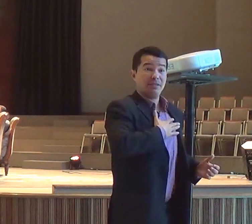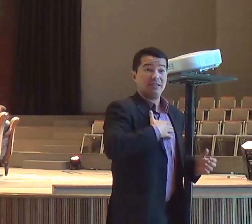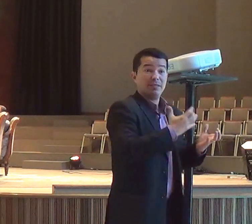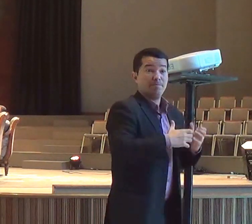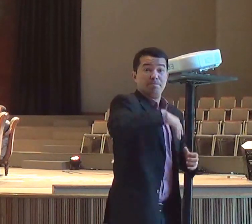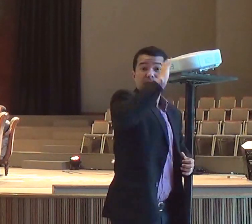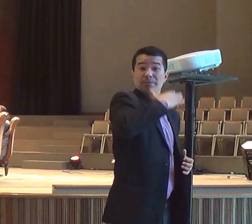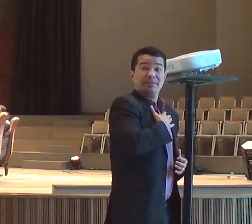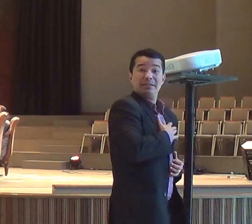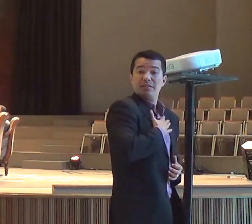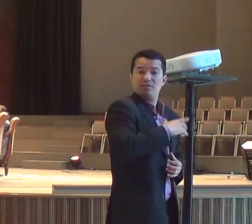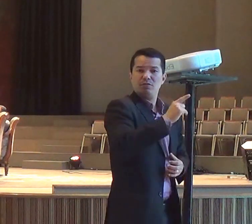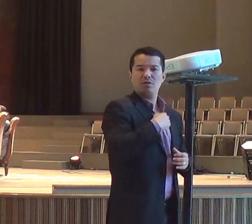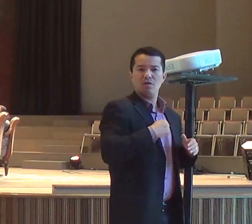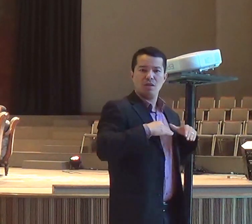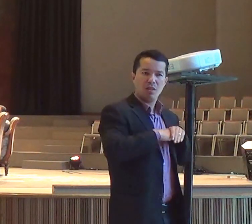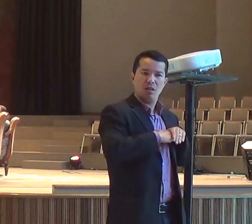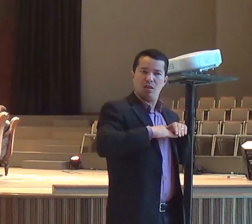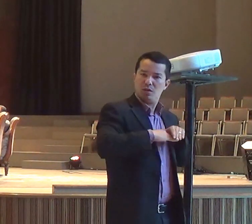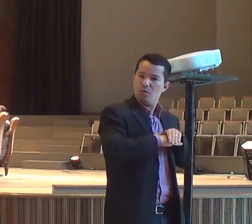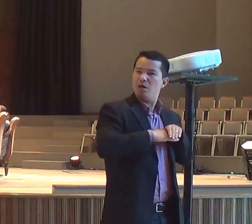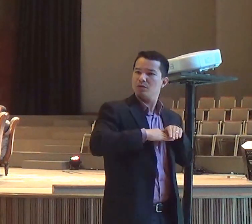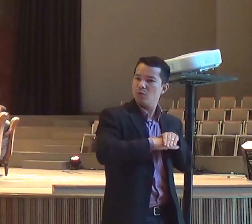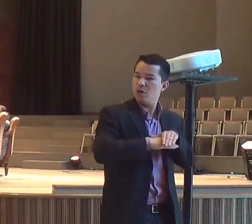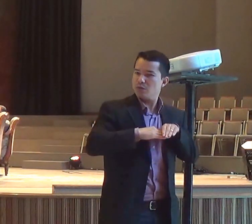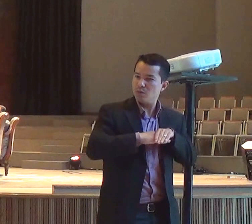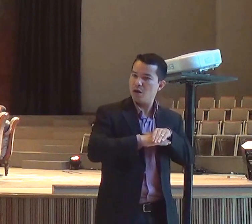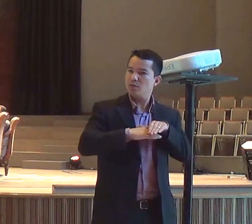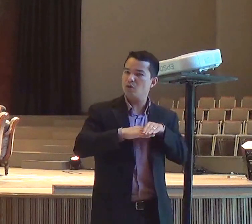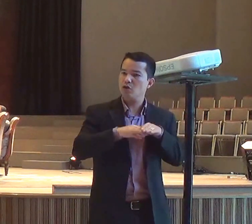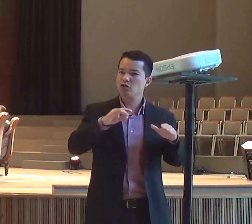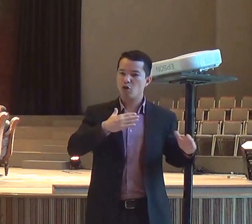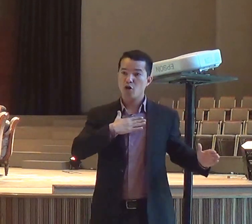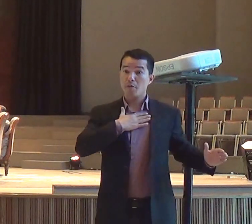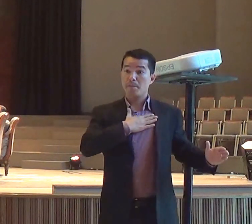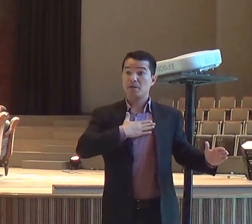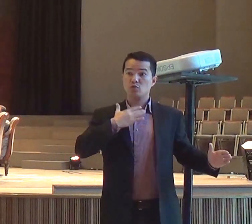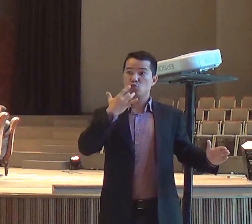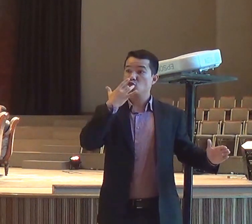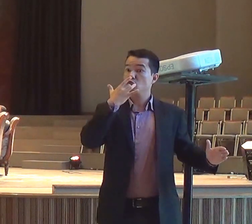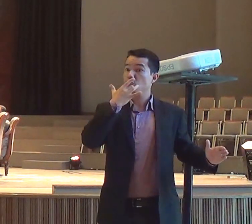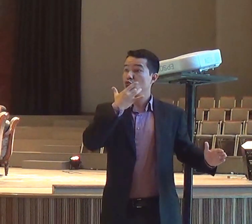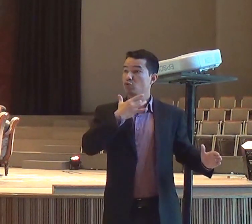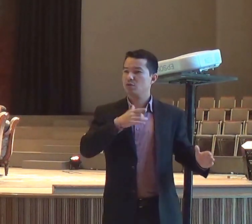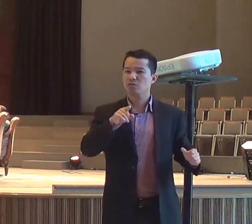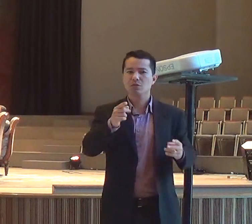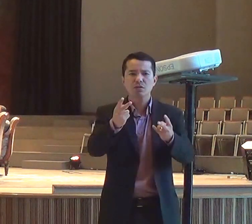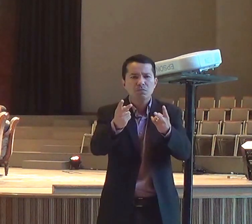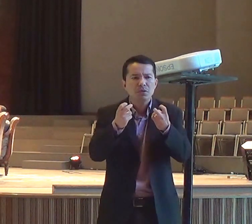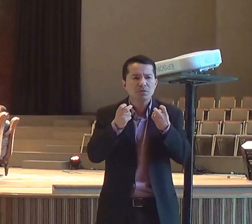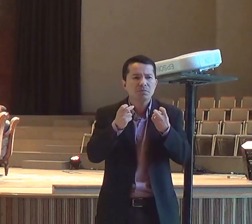e a gente, não percebe, não percebe, o sussurro, de Deus,